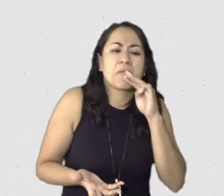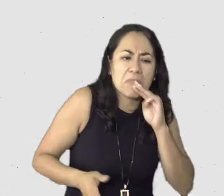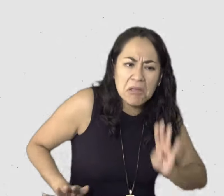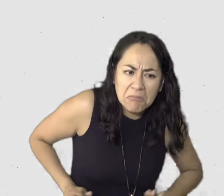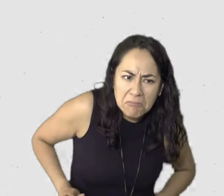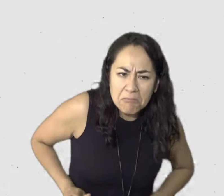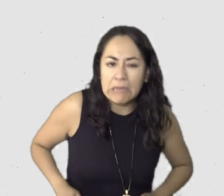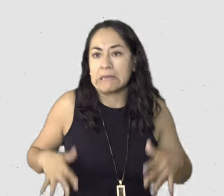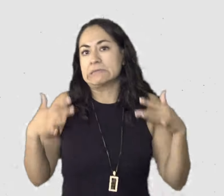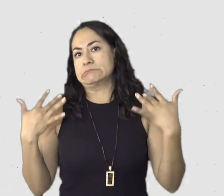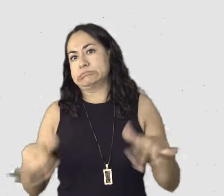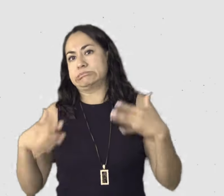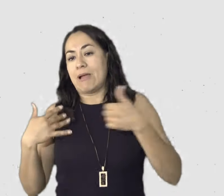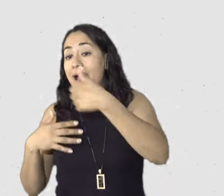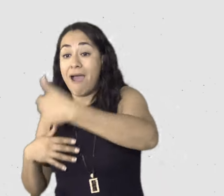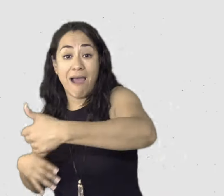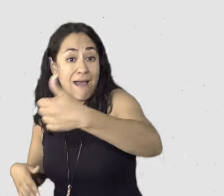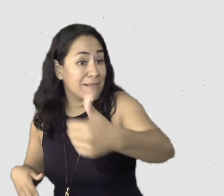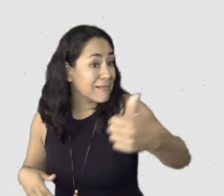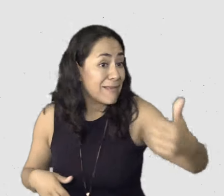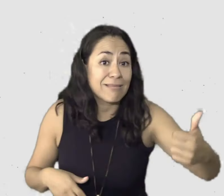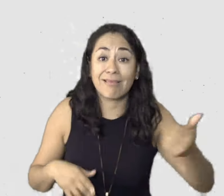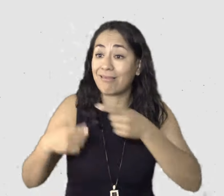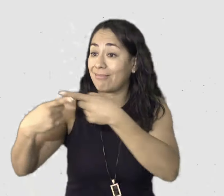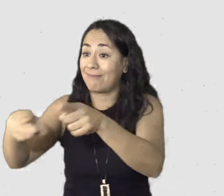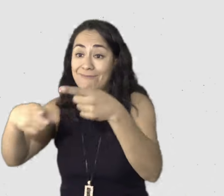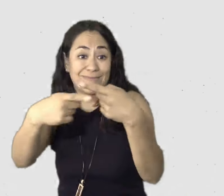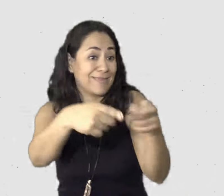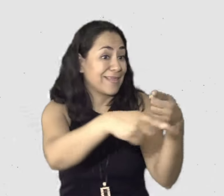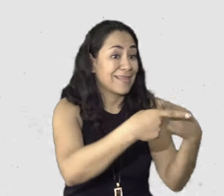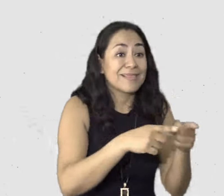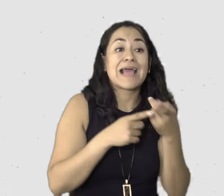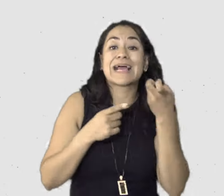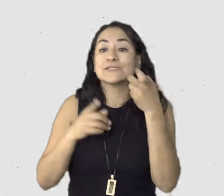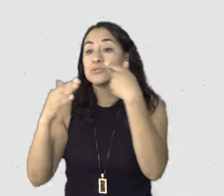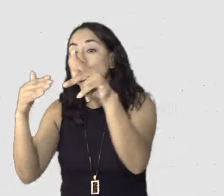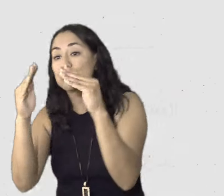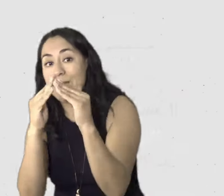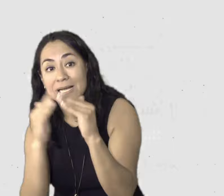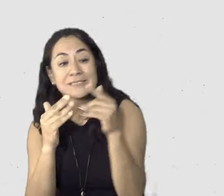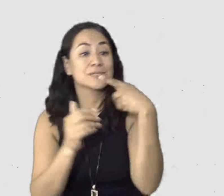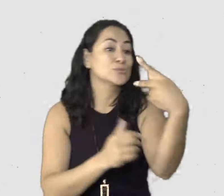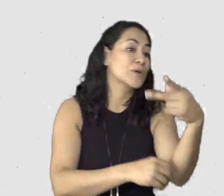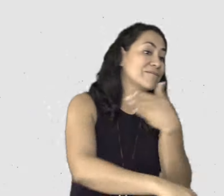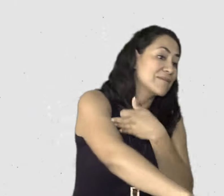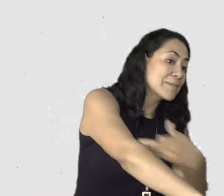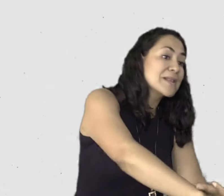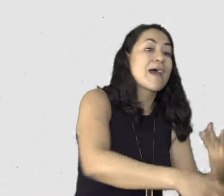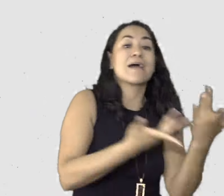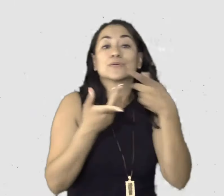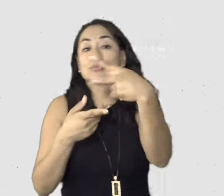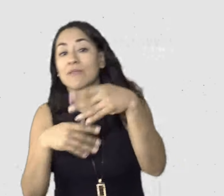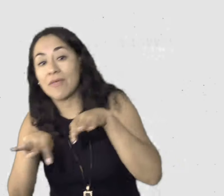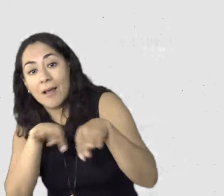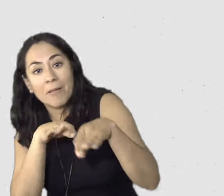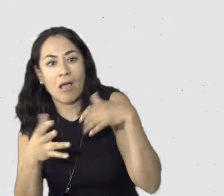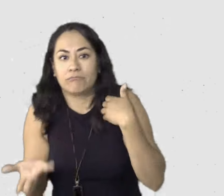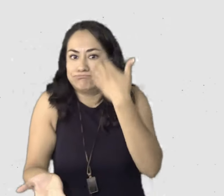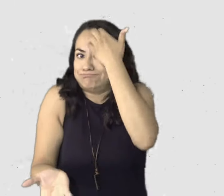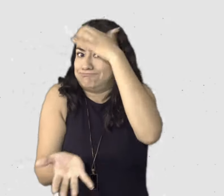y cada mamá está luchando como su propia batalla en casa, en familia, con los bebés, con su trabajo. Entonces, este, pues